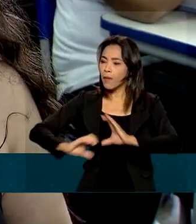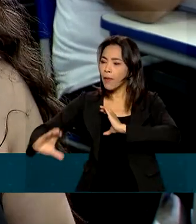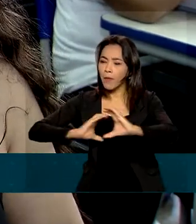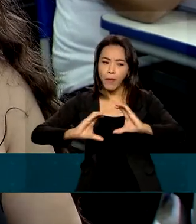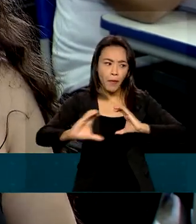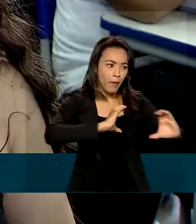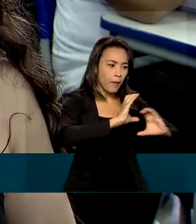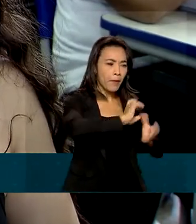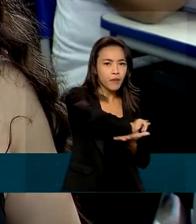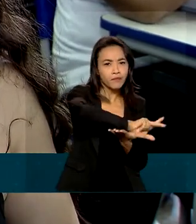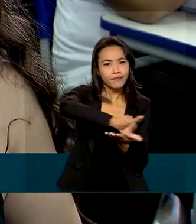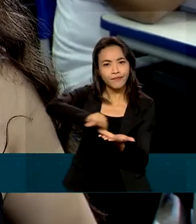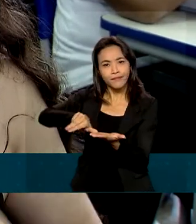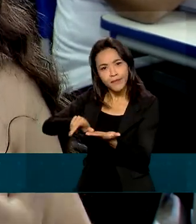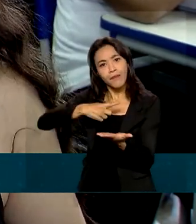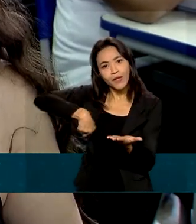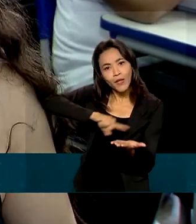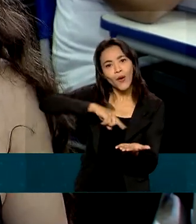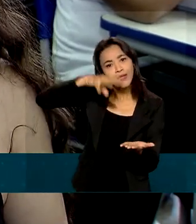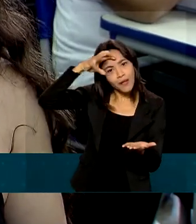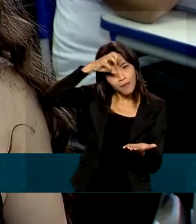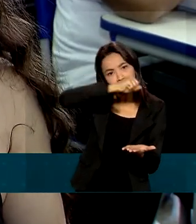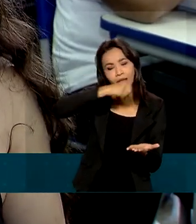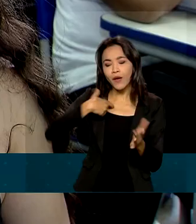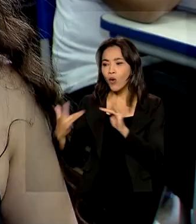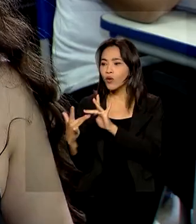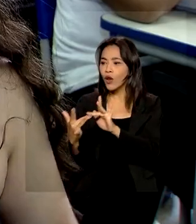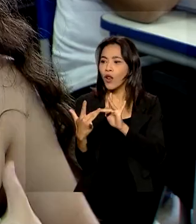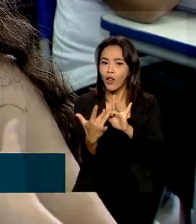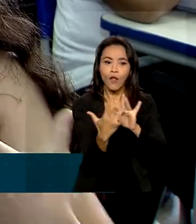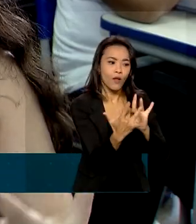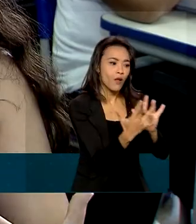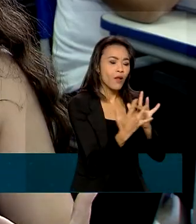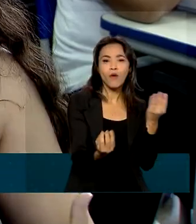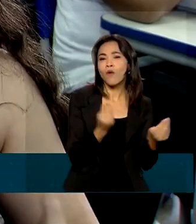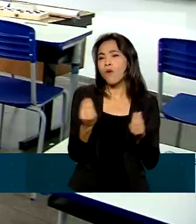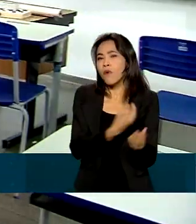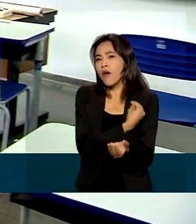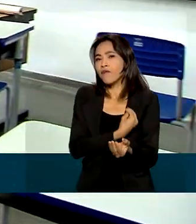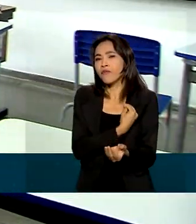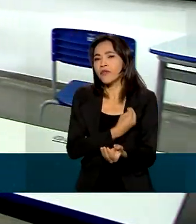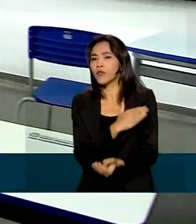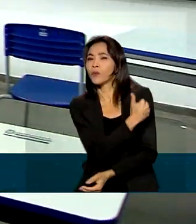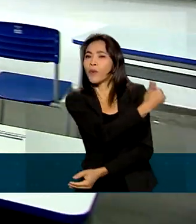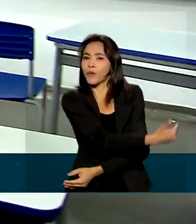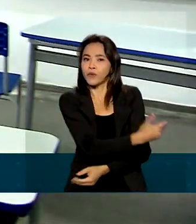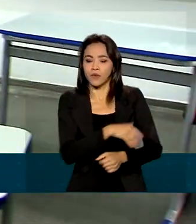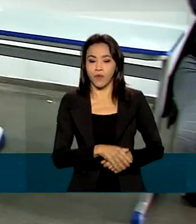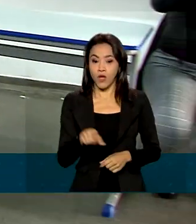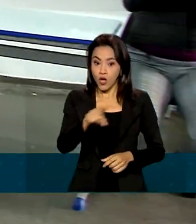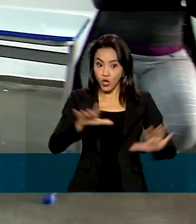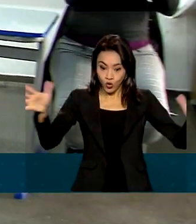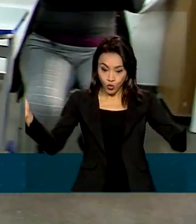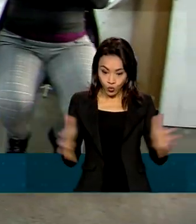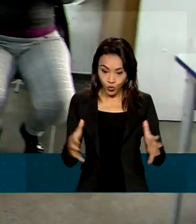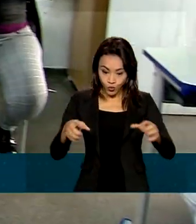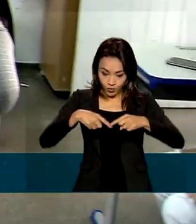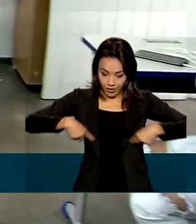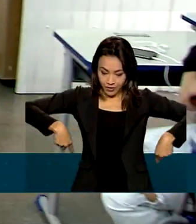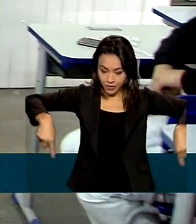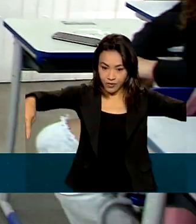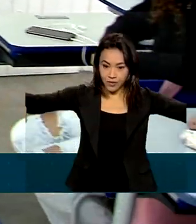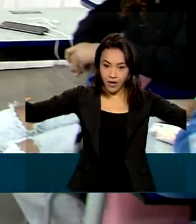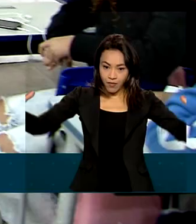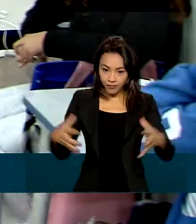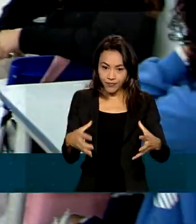vasta, né? É importante para a gente aprender com a convivência como que é a vida do próximo. Na sala de aula, todos juntos e misturados.